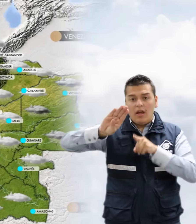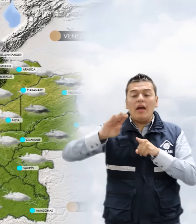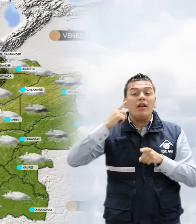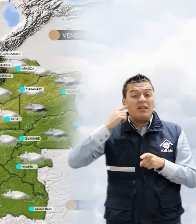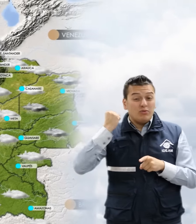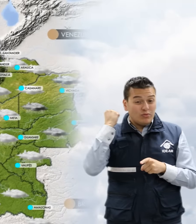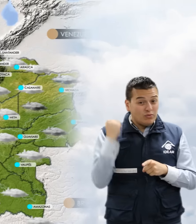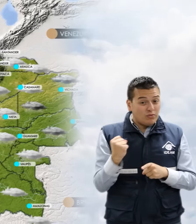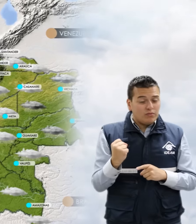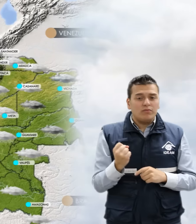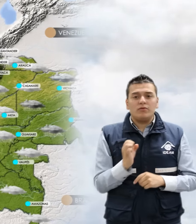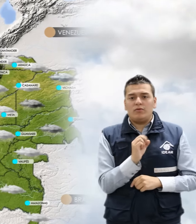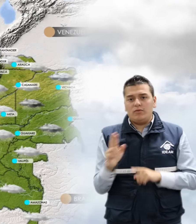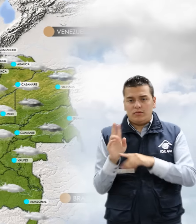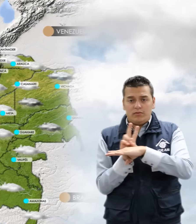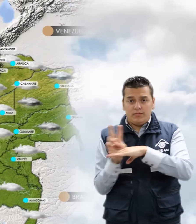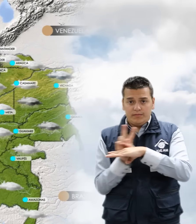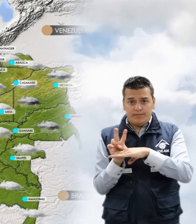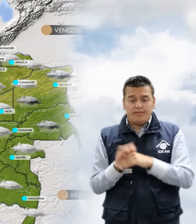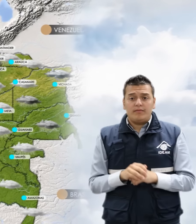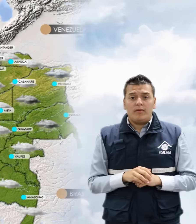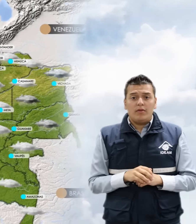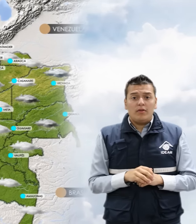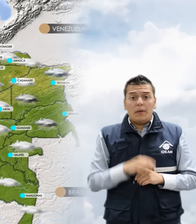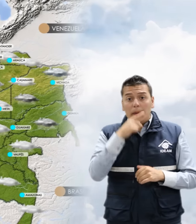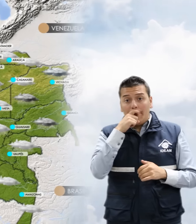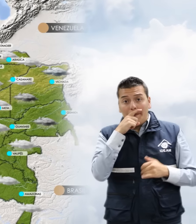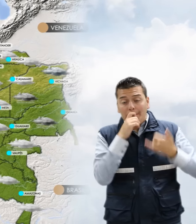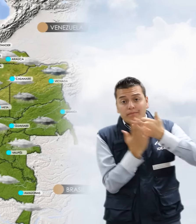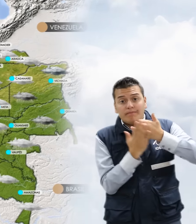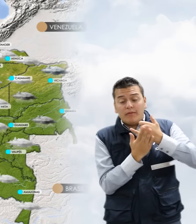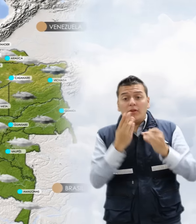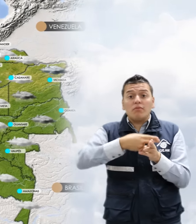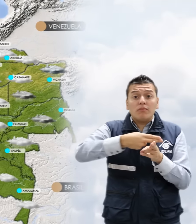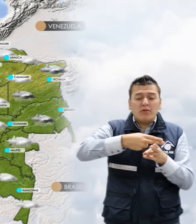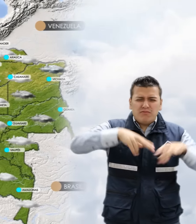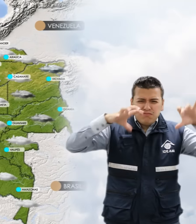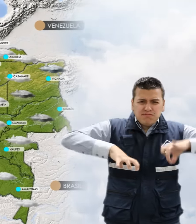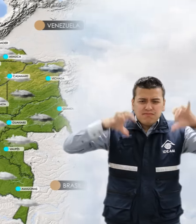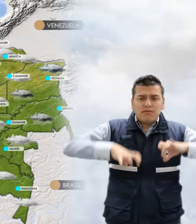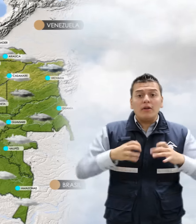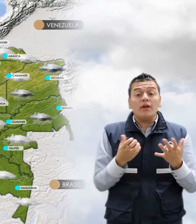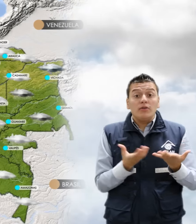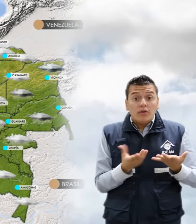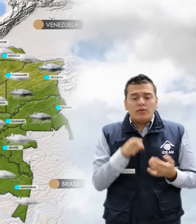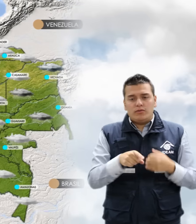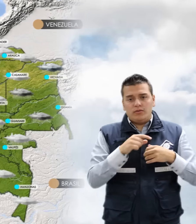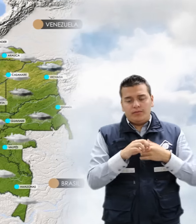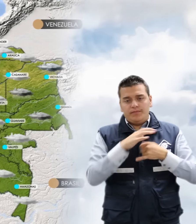mayor intensidad al oriente de Bichada. Y en la región amazónica se estiman precipitaciones en sectores de